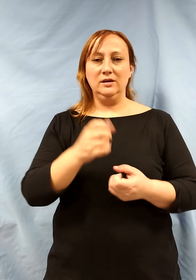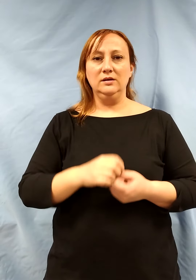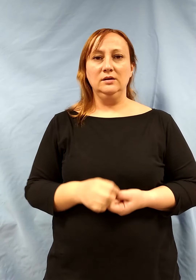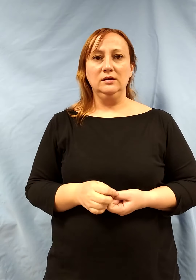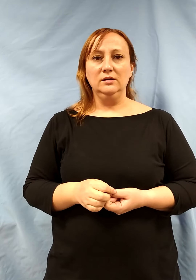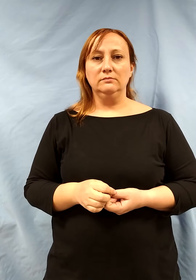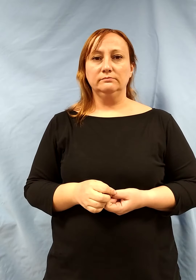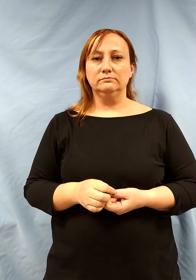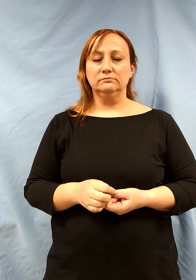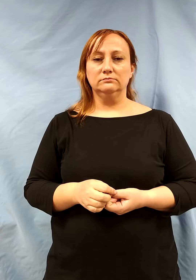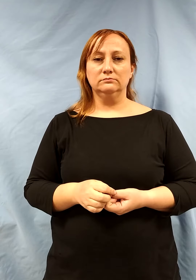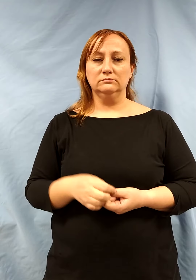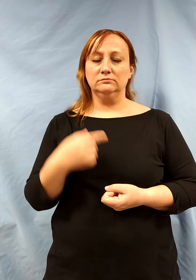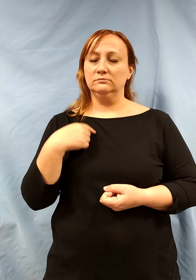Todavía no ha llegado a la cima